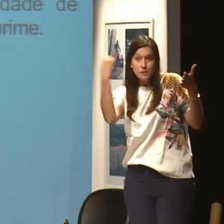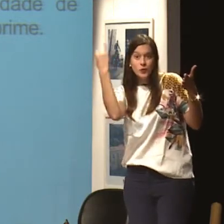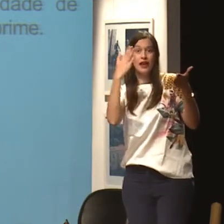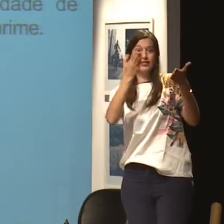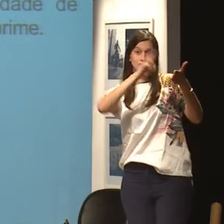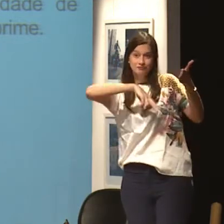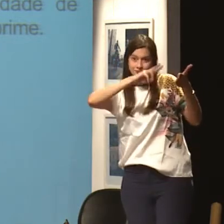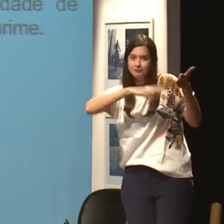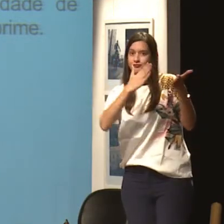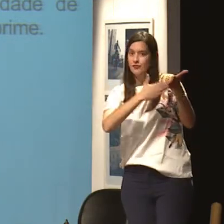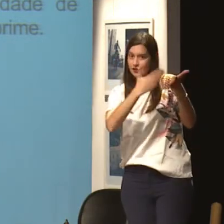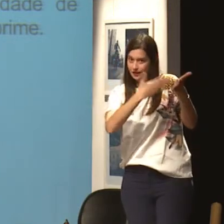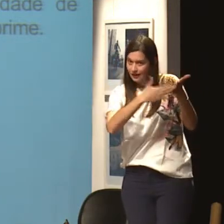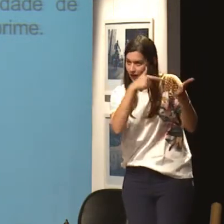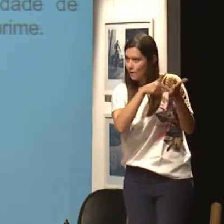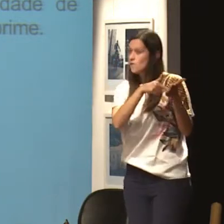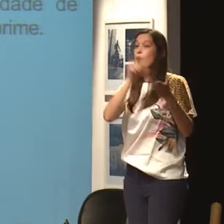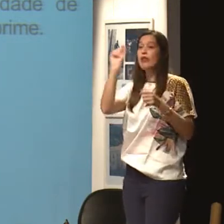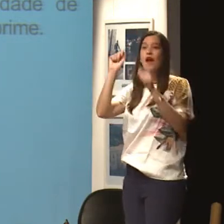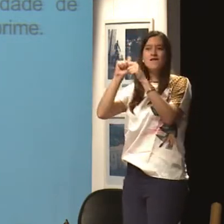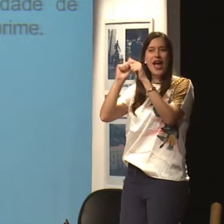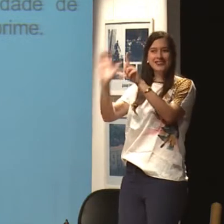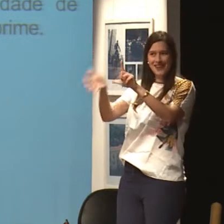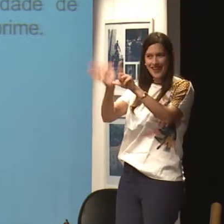Ele tem um trabalho muito importante, um livro muito importante.